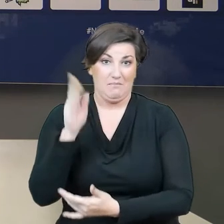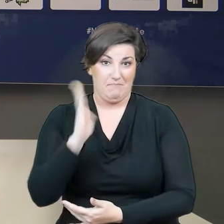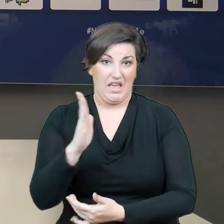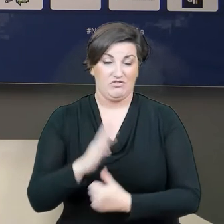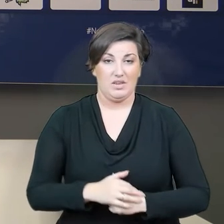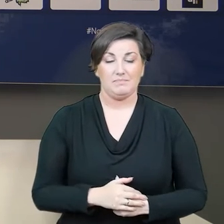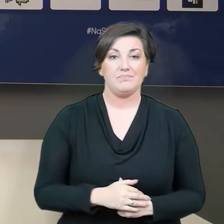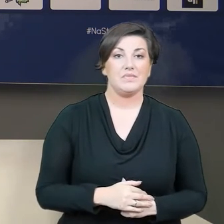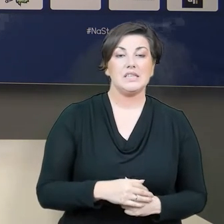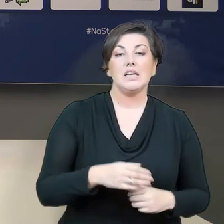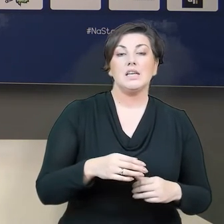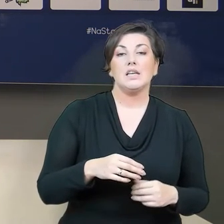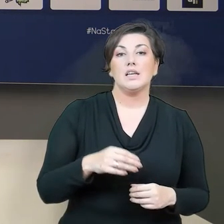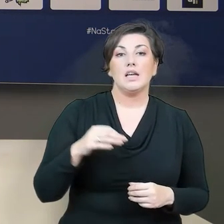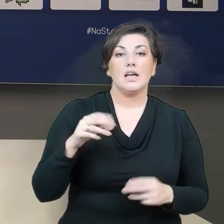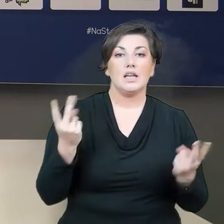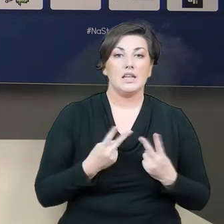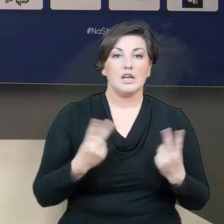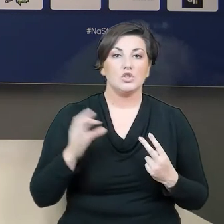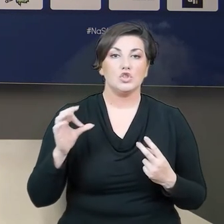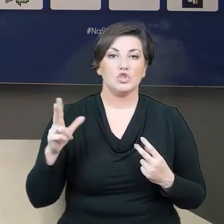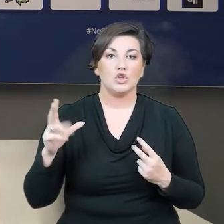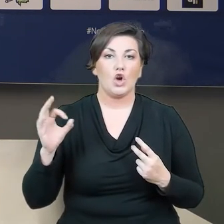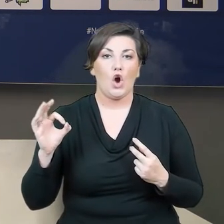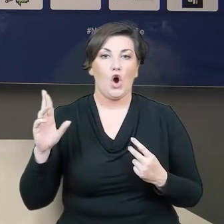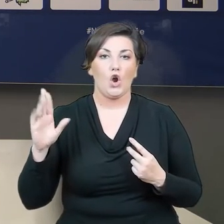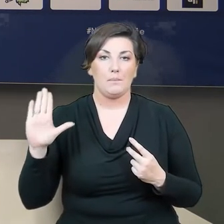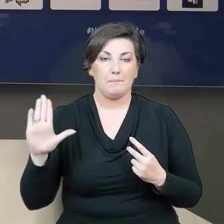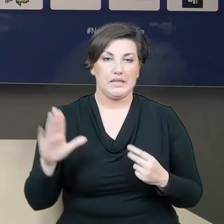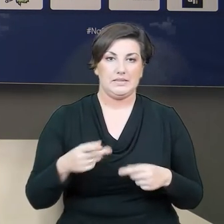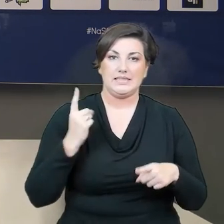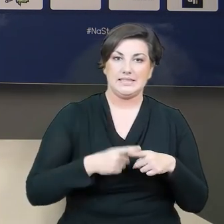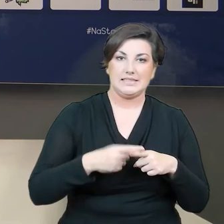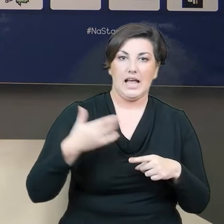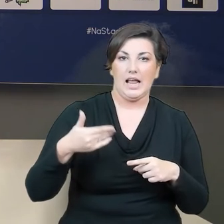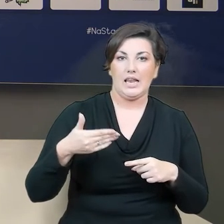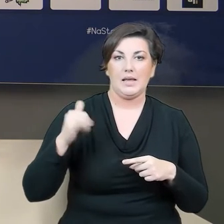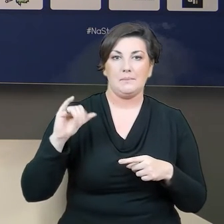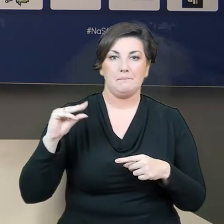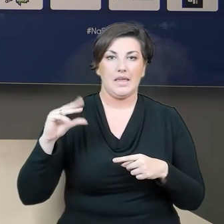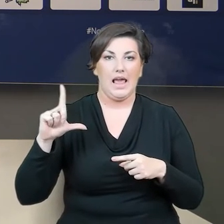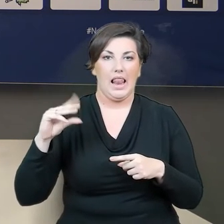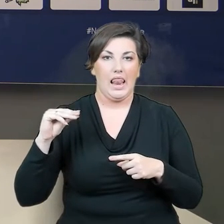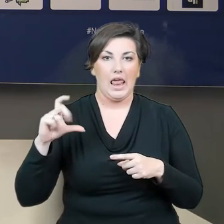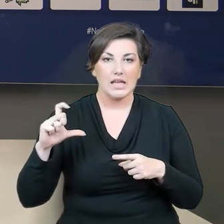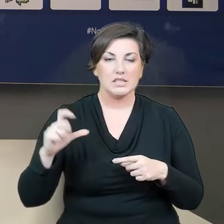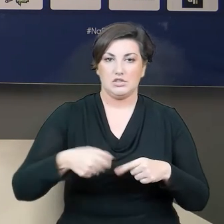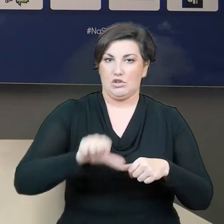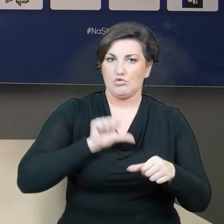Ponownie redaktor Paweł Skorp. Stal Mielec w zeszłym sezonie walczyła o utrzymanie się, natomiast w tym radzie sobie całkiem nieźle. Jakie atuty